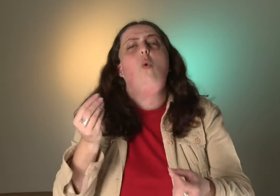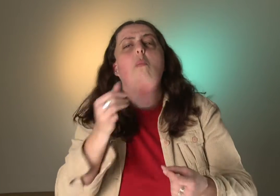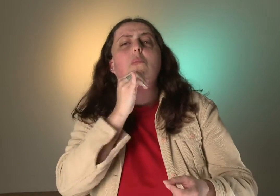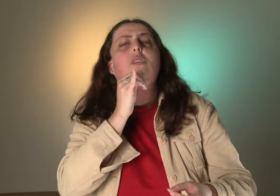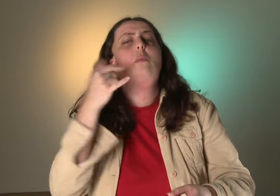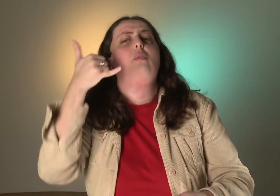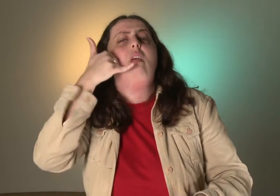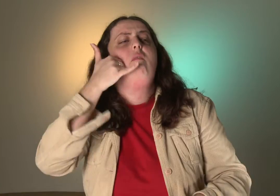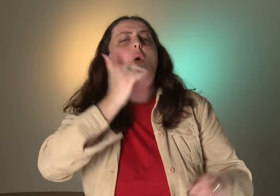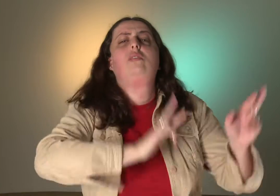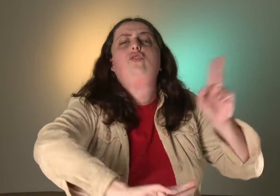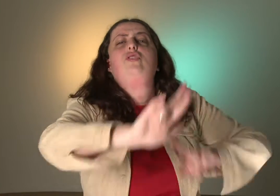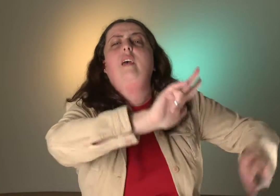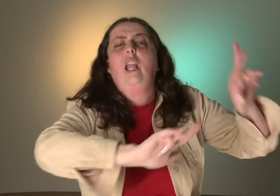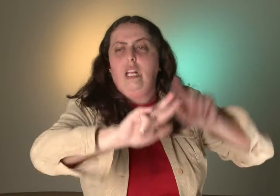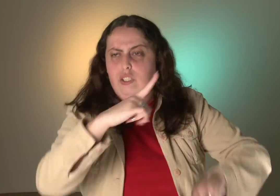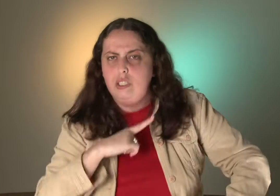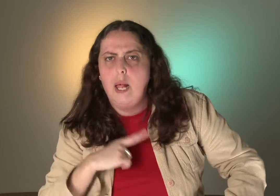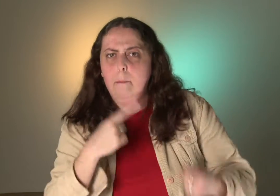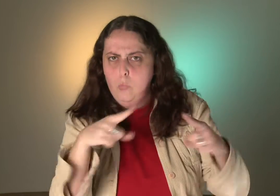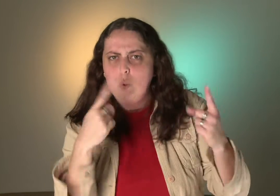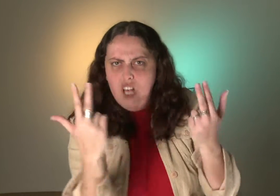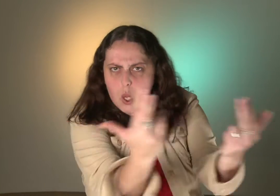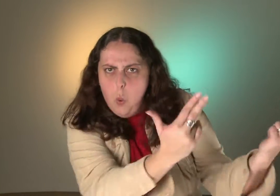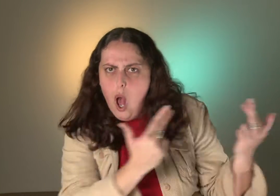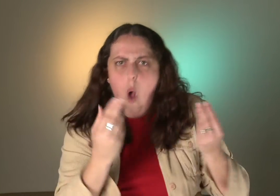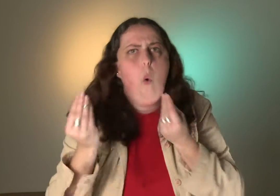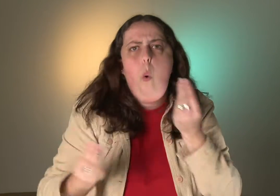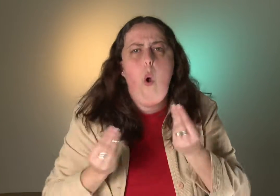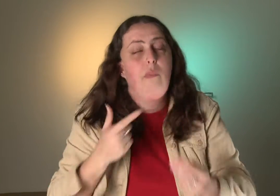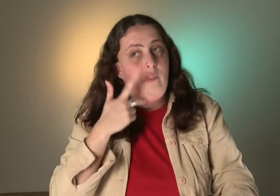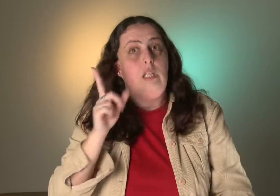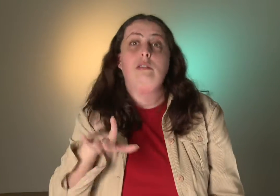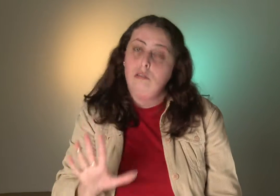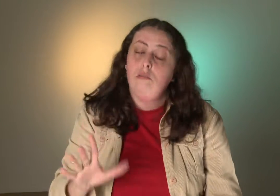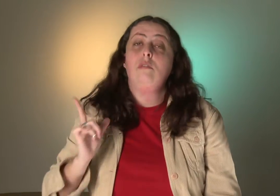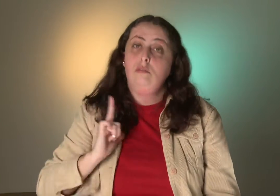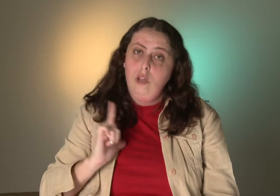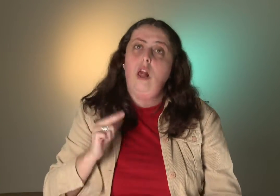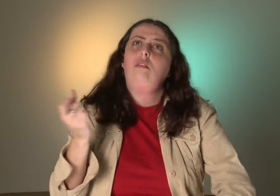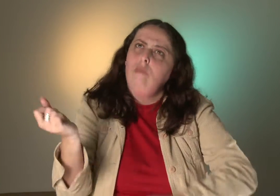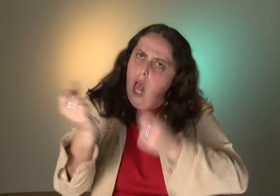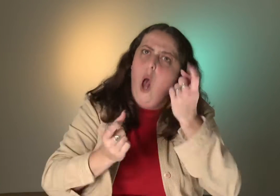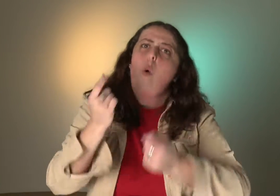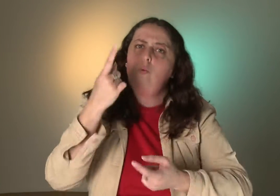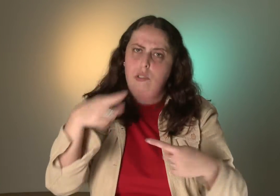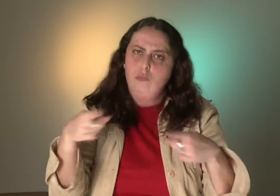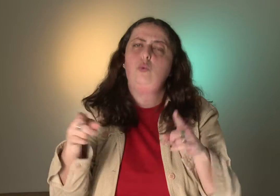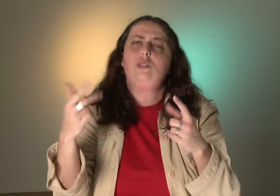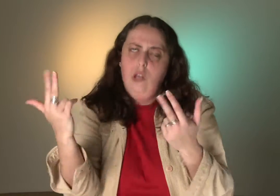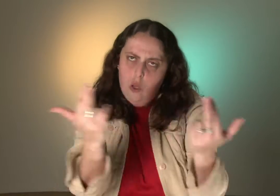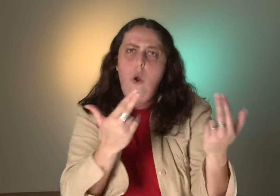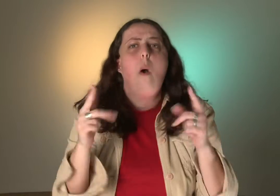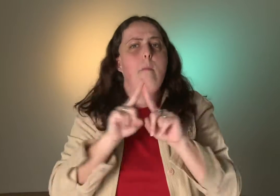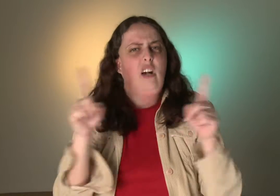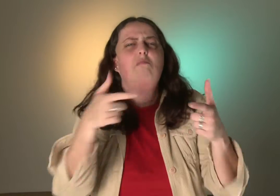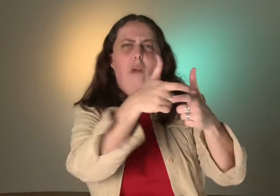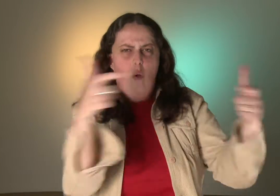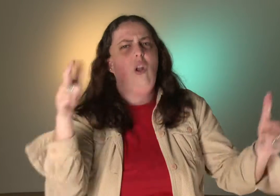interessante. Mas como que eu vou saber, os telefones são todos, tem uma música? É a mesma música? Eu falei, não, tem alguns que têm a mesma